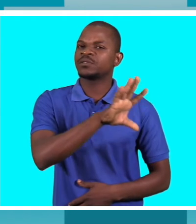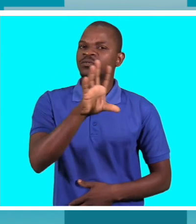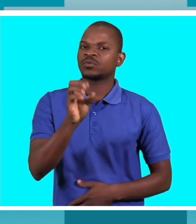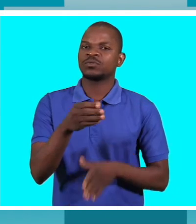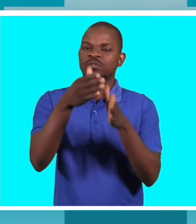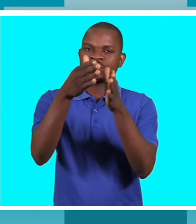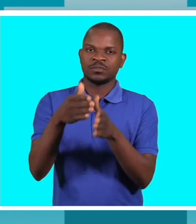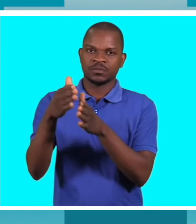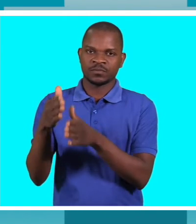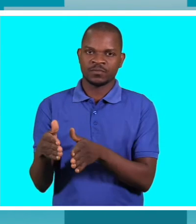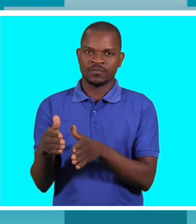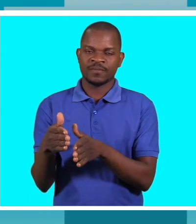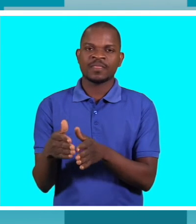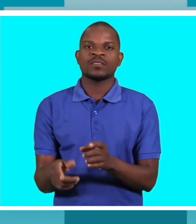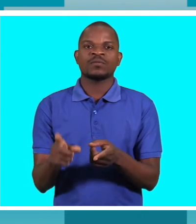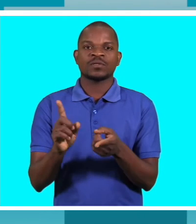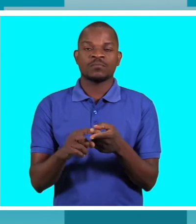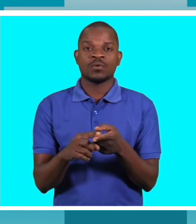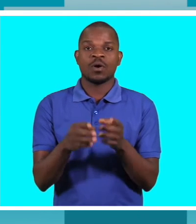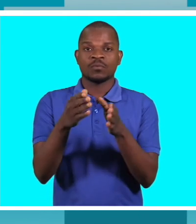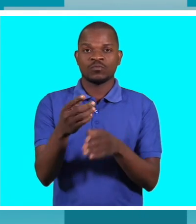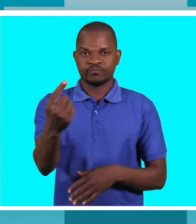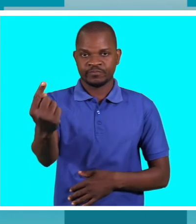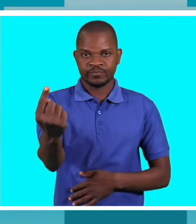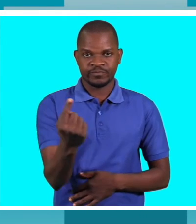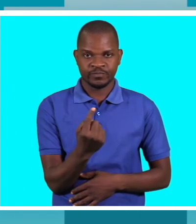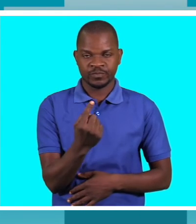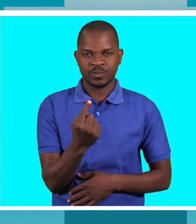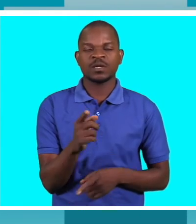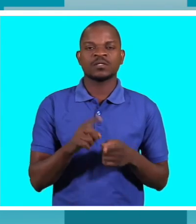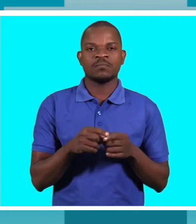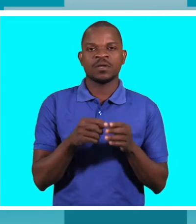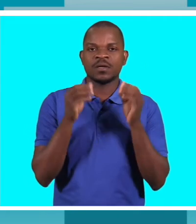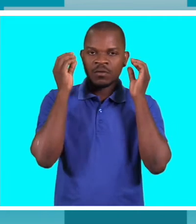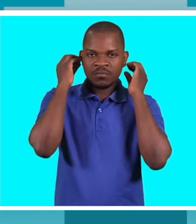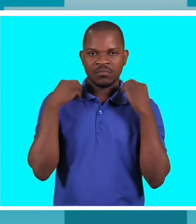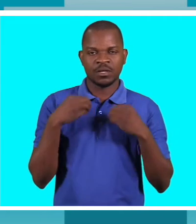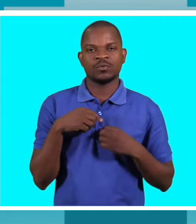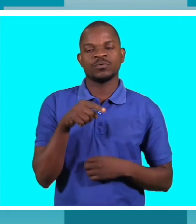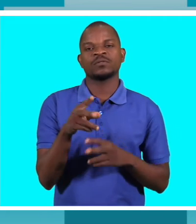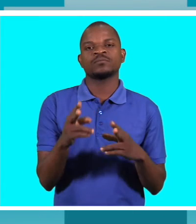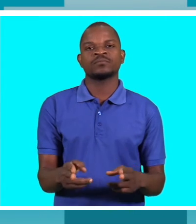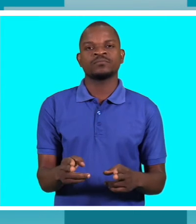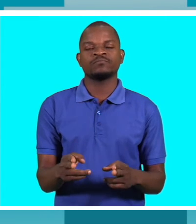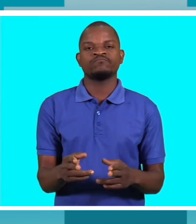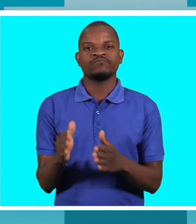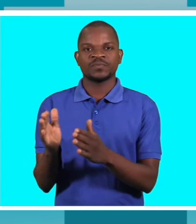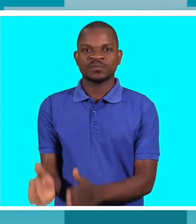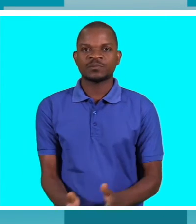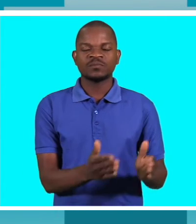intervenientes no caso o atendimento e o pessoal de saúde o que a FAMODES e os seus associados